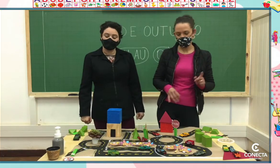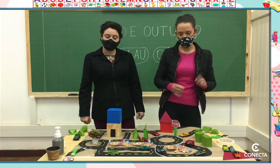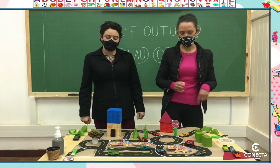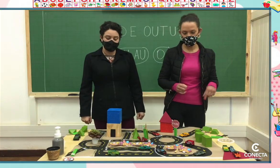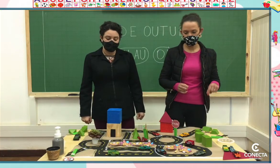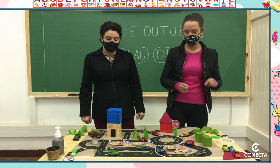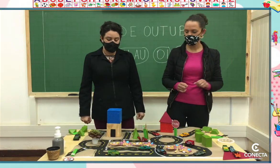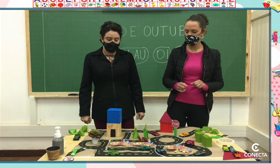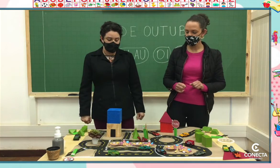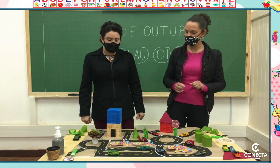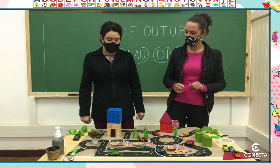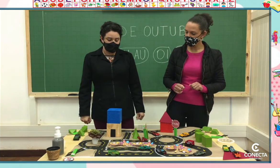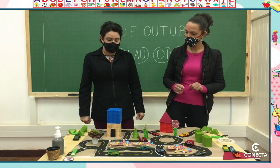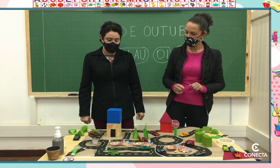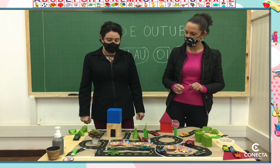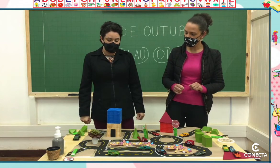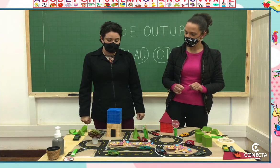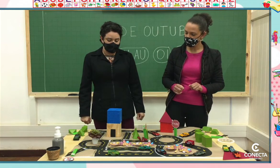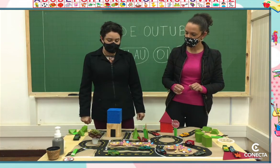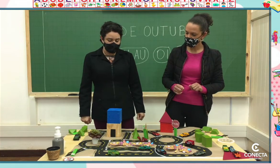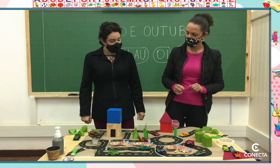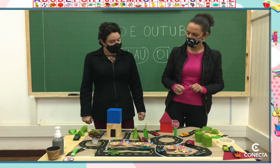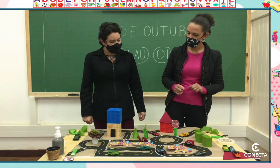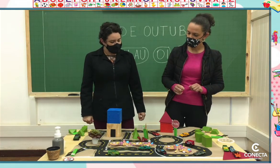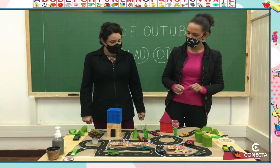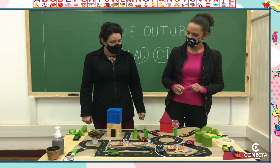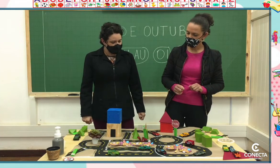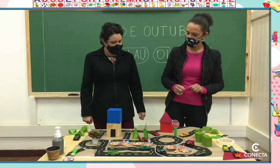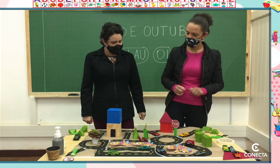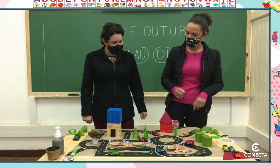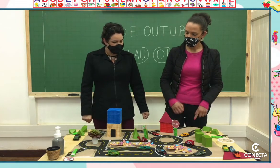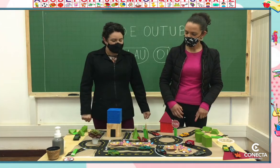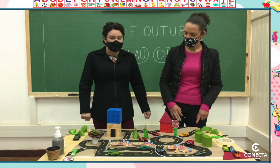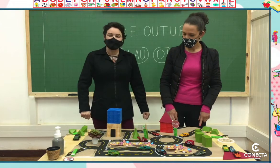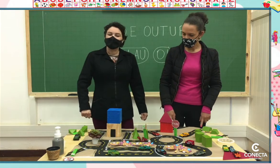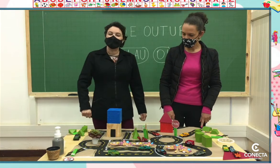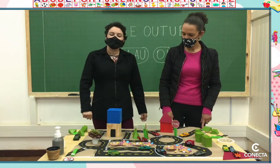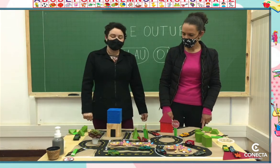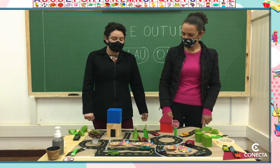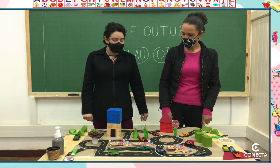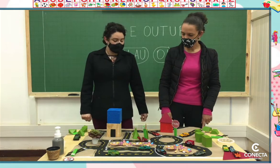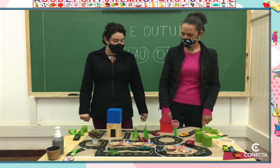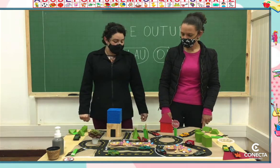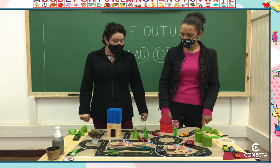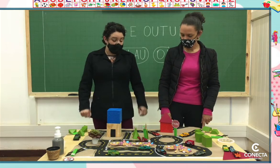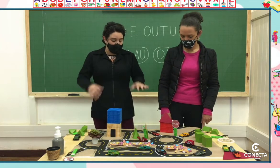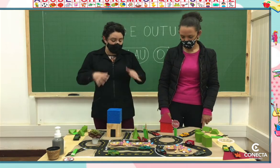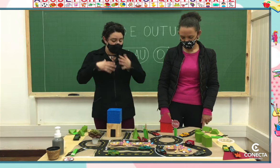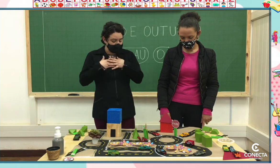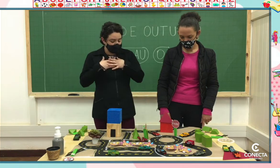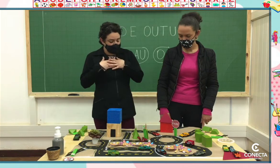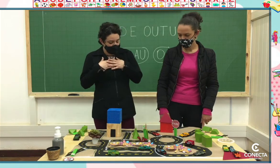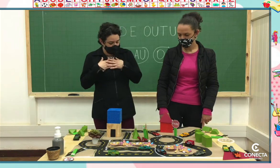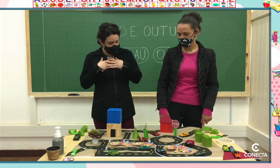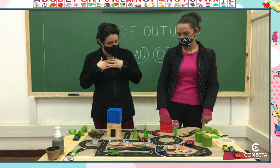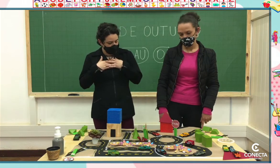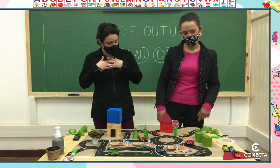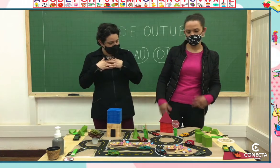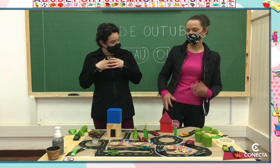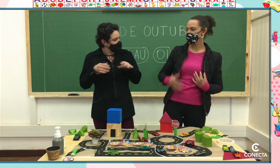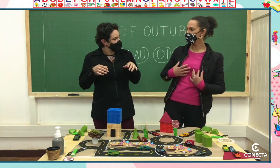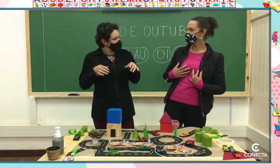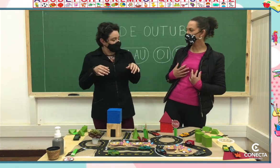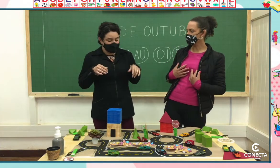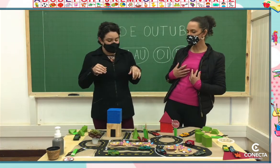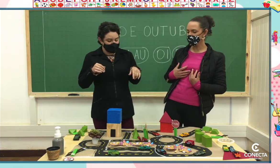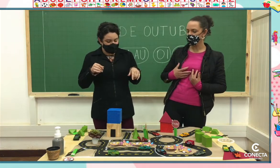professora Lilian, caixa, né? O que eles têm em casa. Isso mesmo. Então, crianças, olha só. Eu adorei a nossa